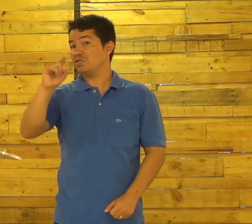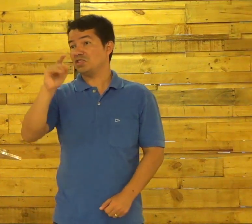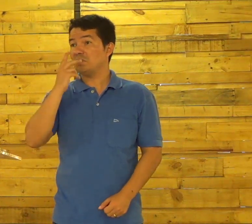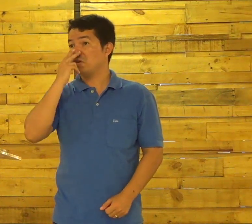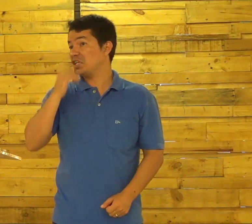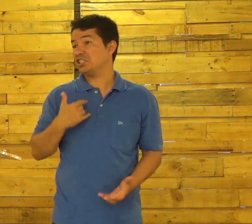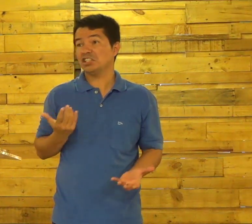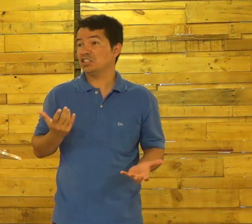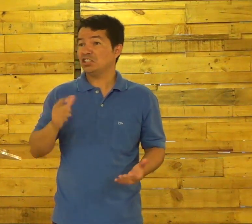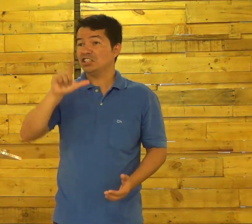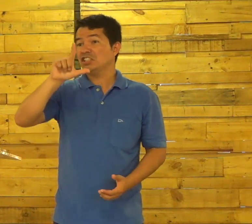vida